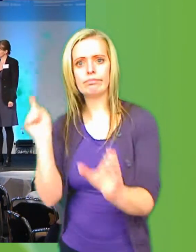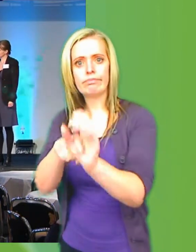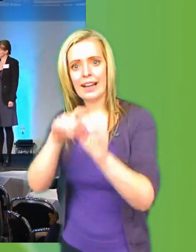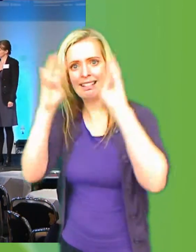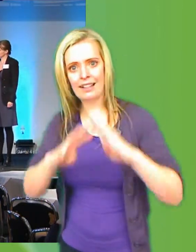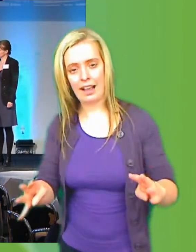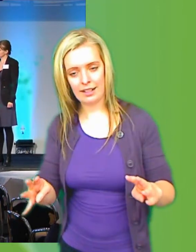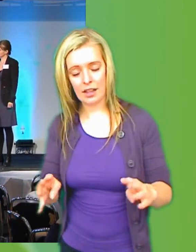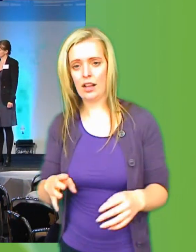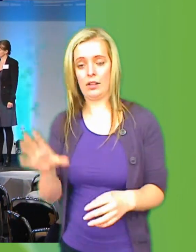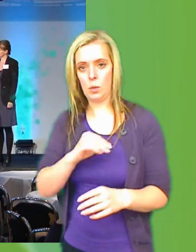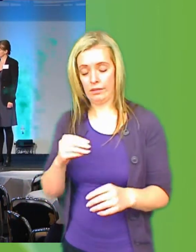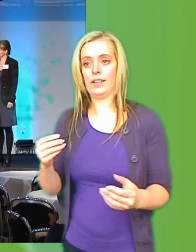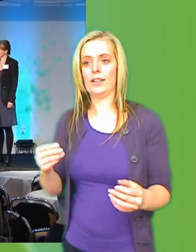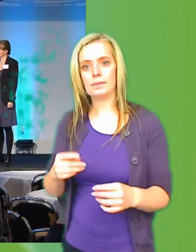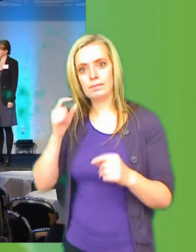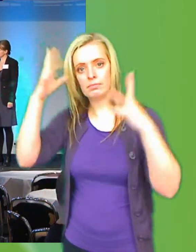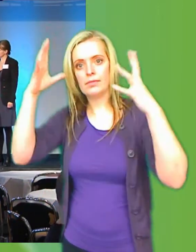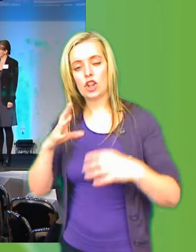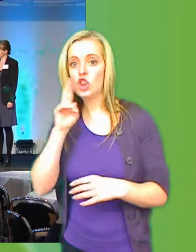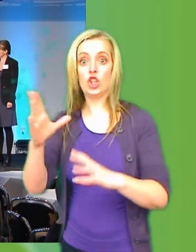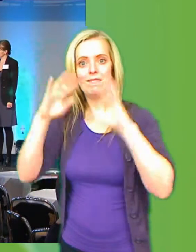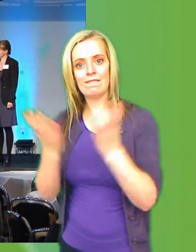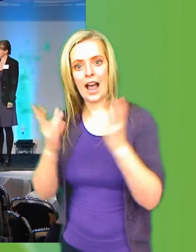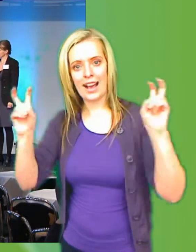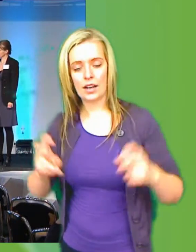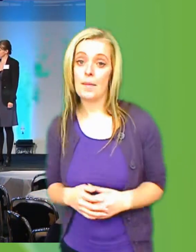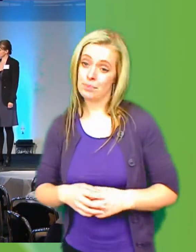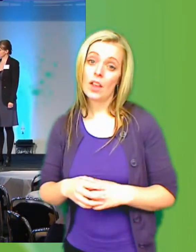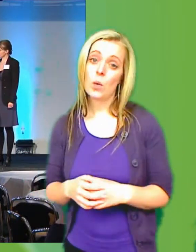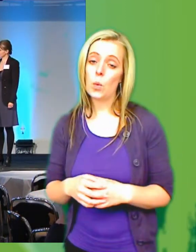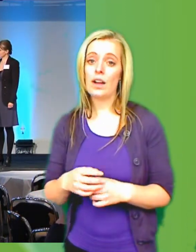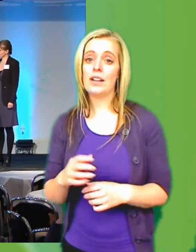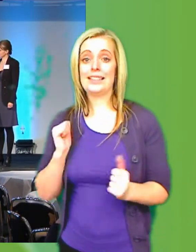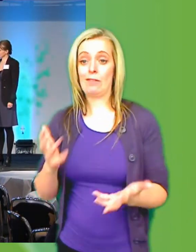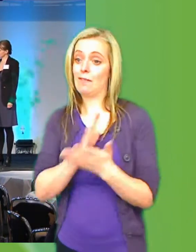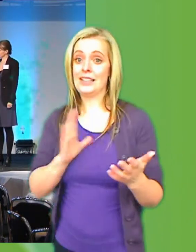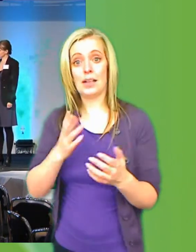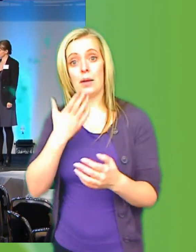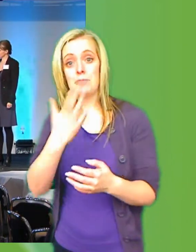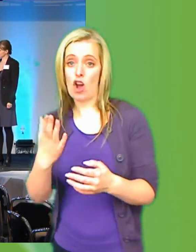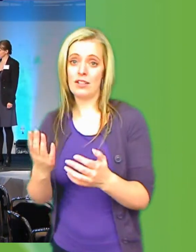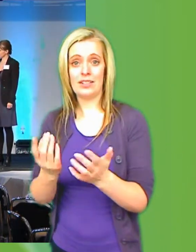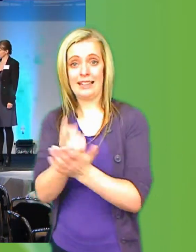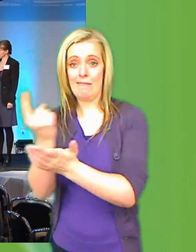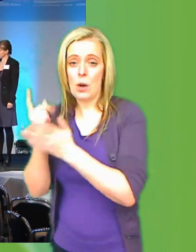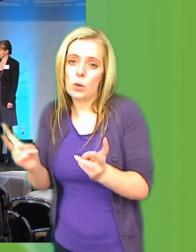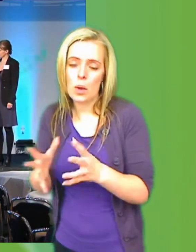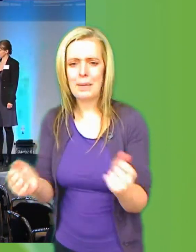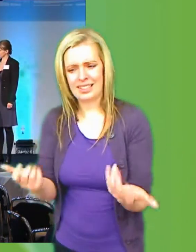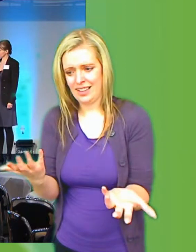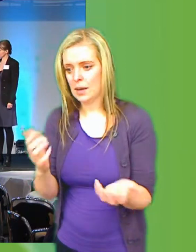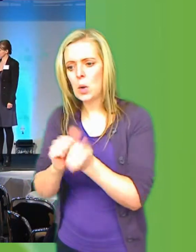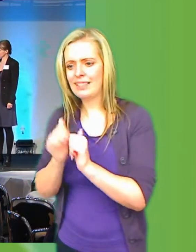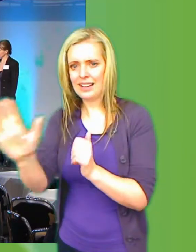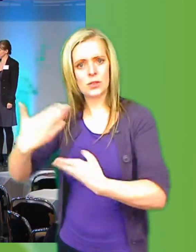helt ny värld. Det finns naturligtvis väldigt tacksamma klyftor att överbrygga. Men vilken roll ska politiken ha